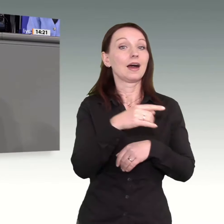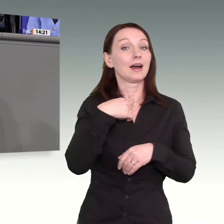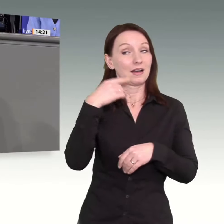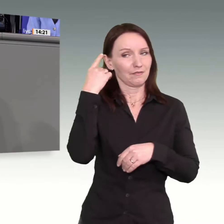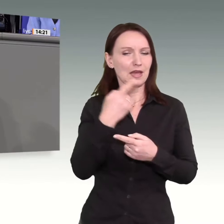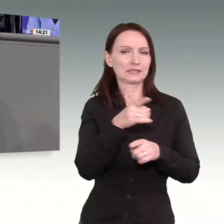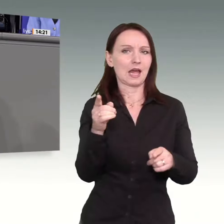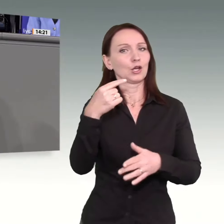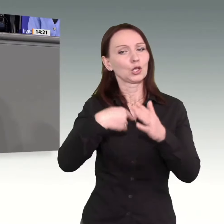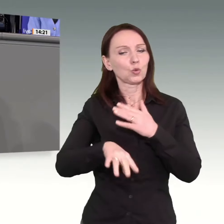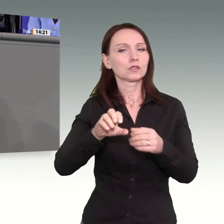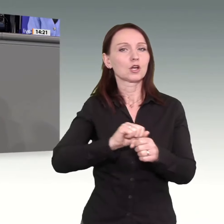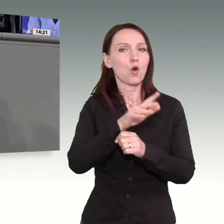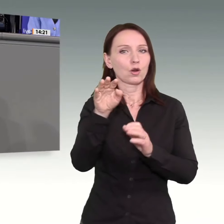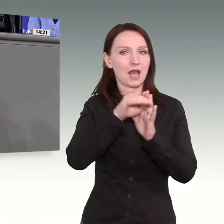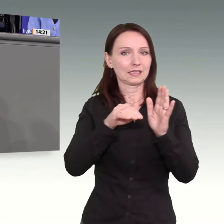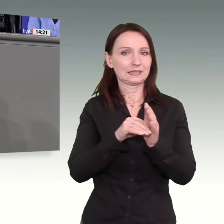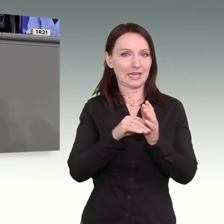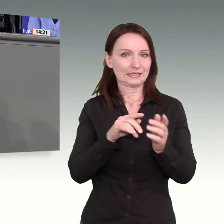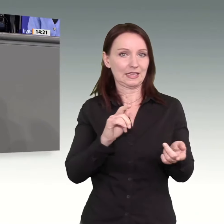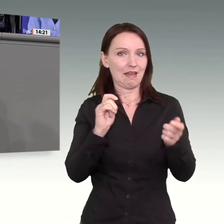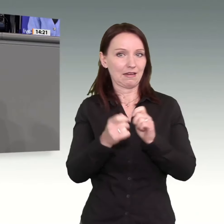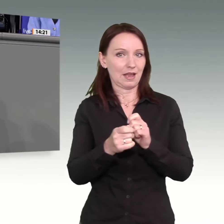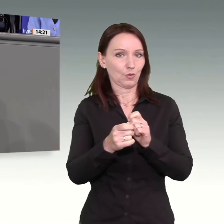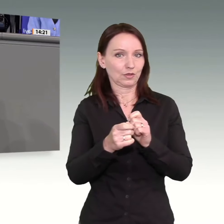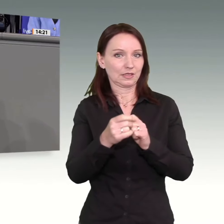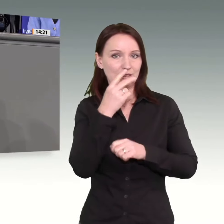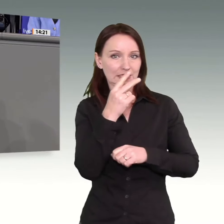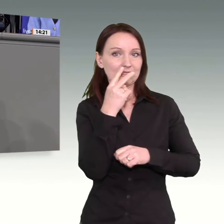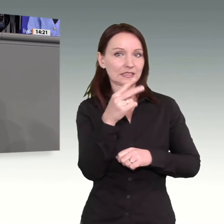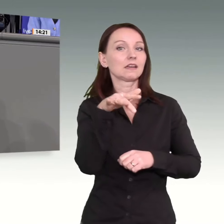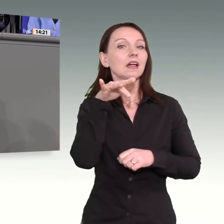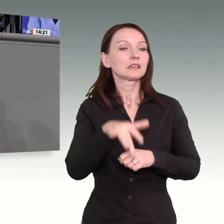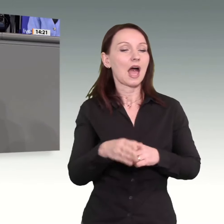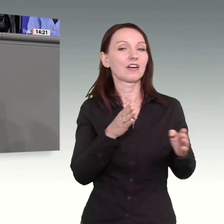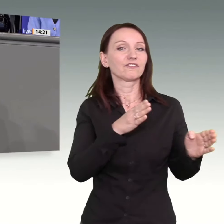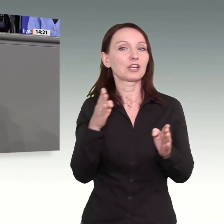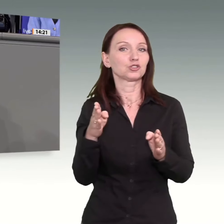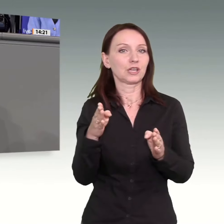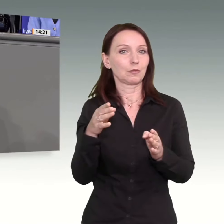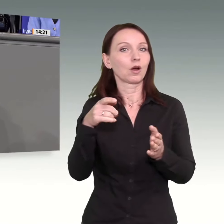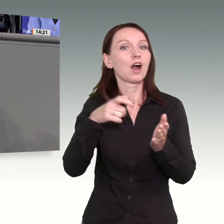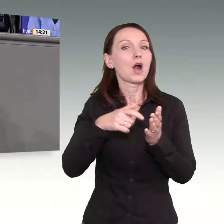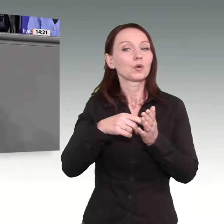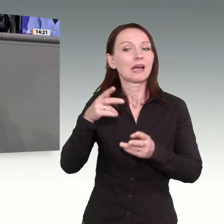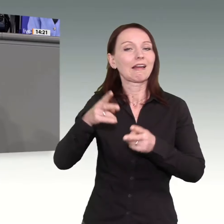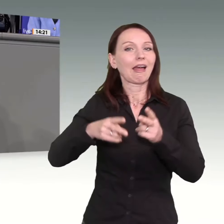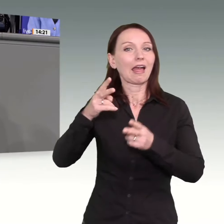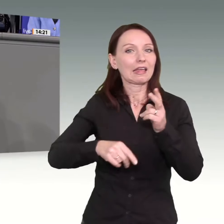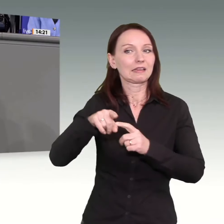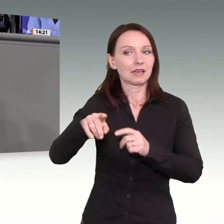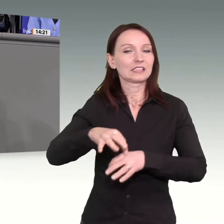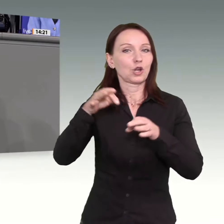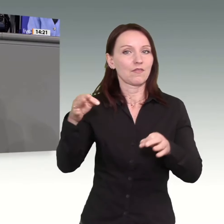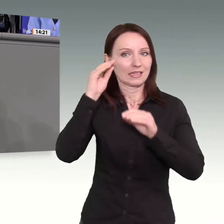-Gesetzgebung, dass wir eine Verschiebung einfach technisch bei den Gerichten haben, was Insolvenzen angeht. Also,